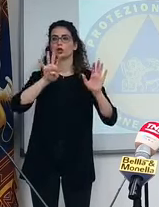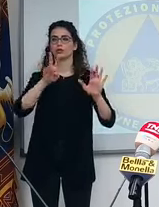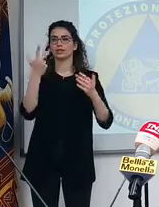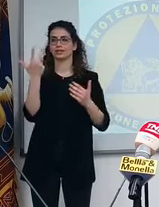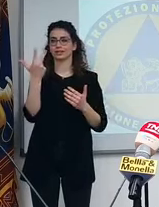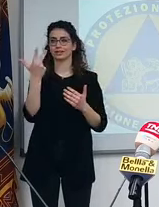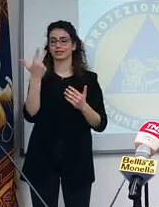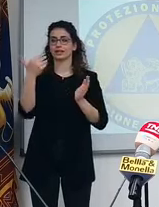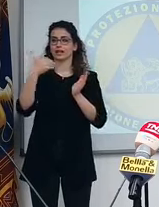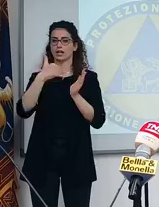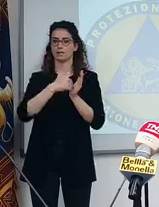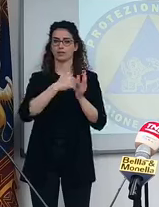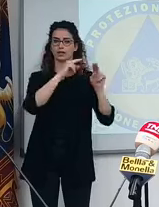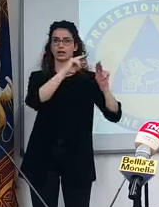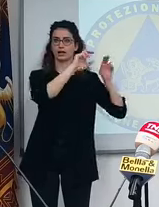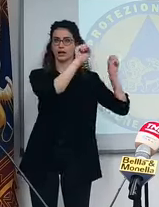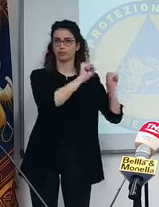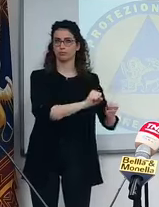totale di vaccini.